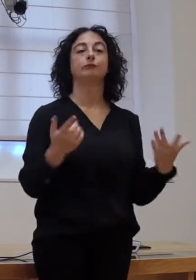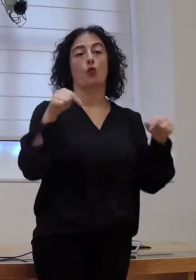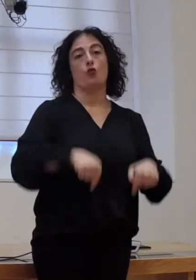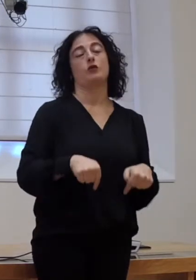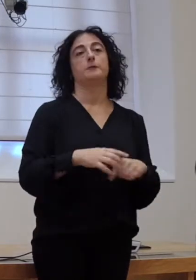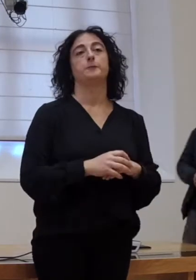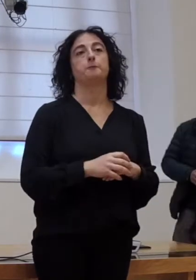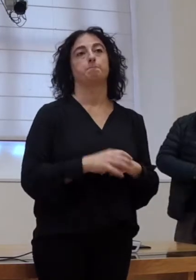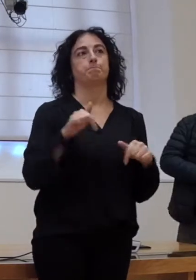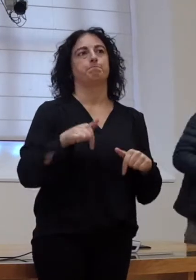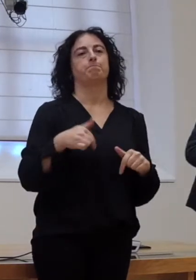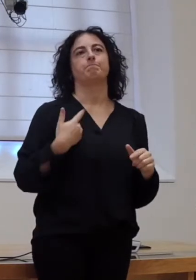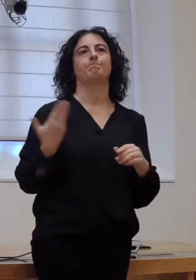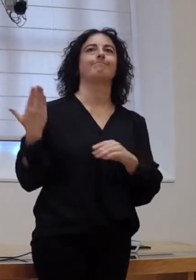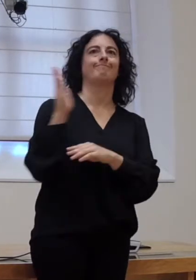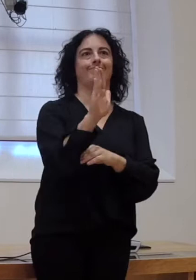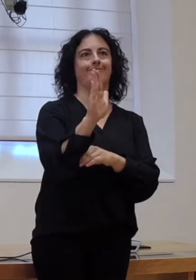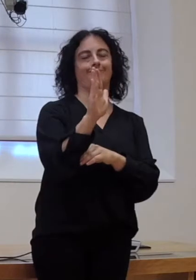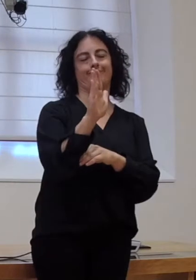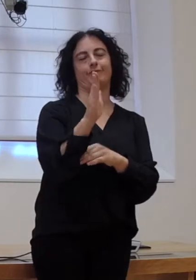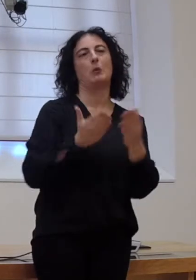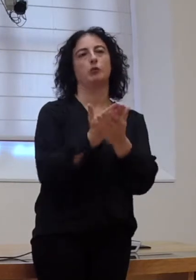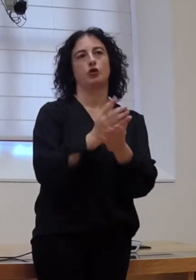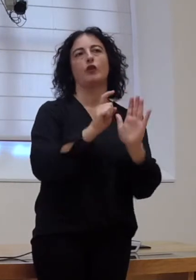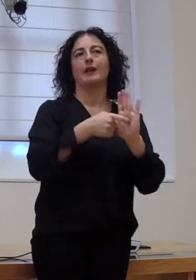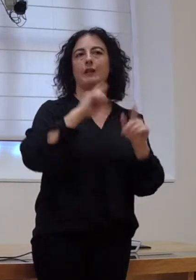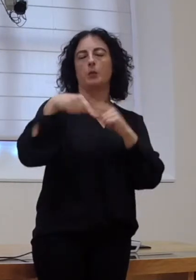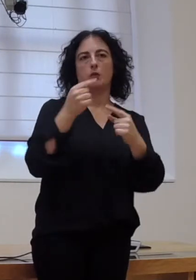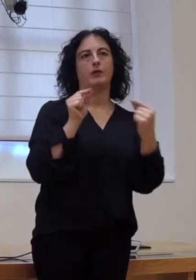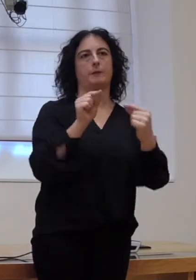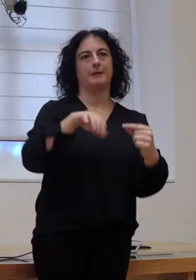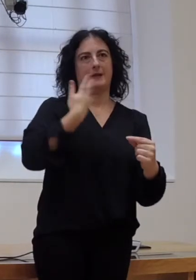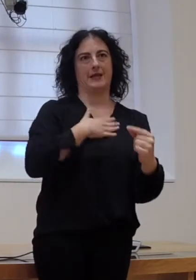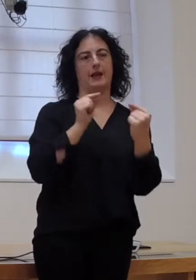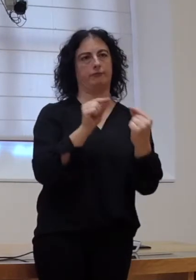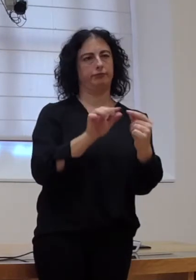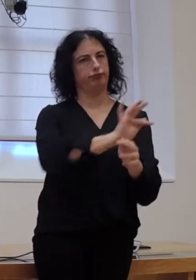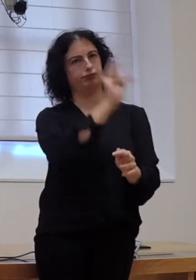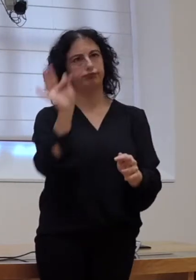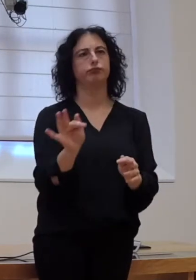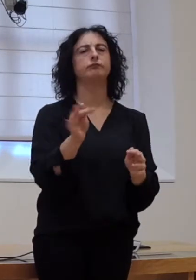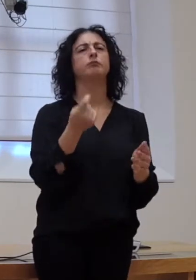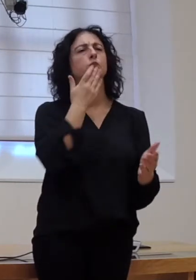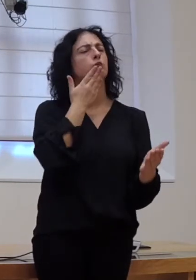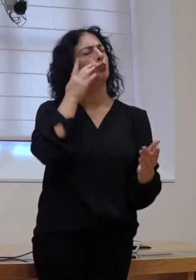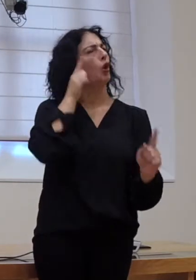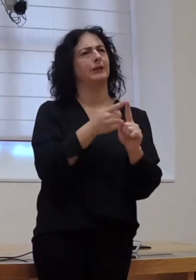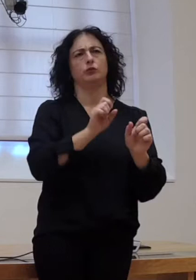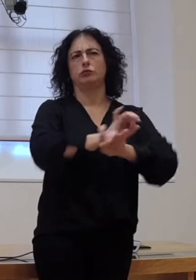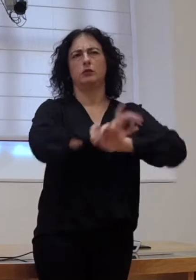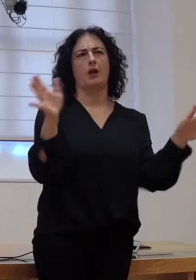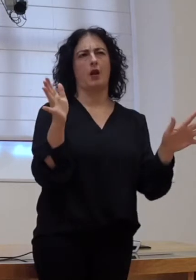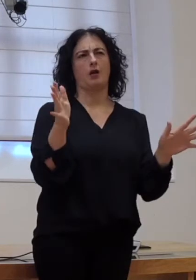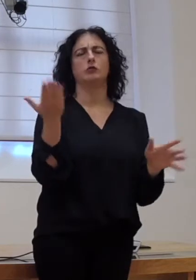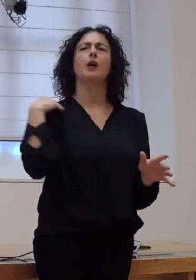Hoxe compartimos presentando esta proposición de lei que debateremos durante a xornada de mañán cun propósito claro que enunciamos desde